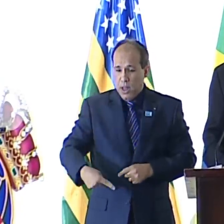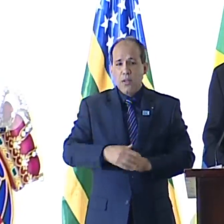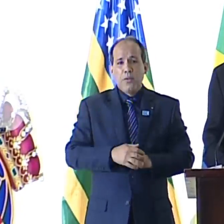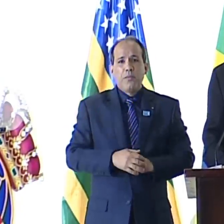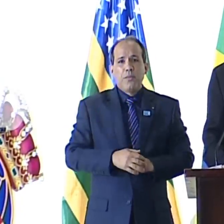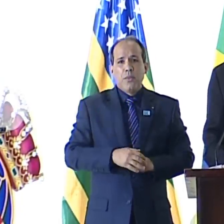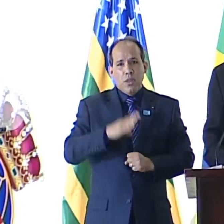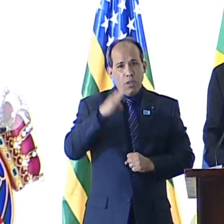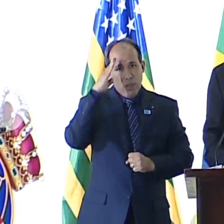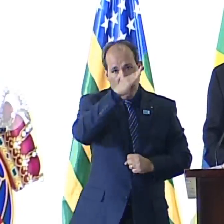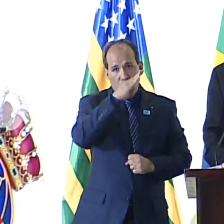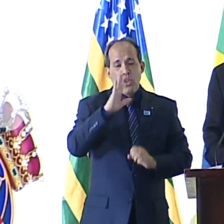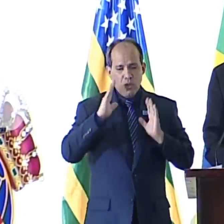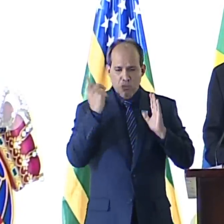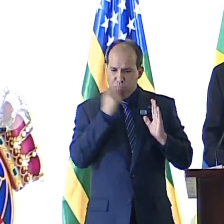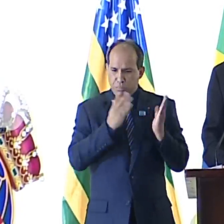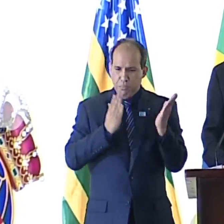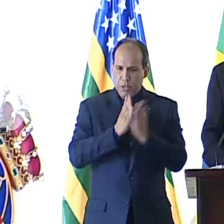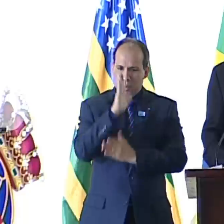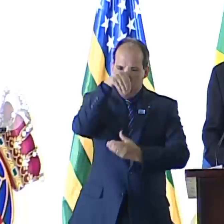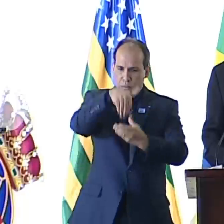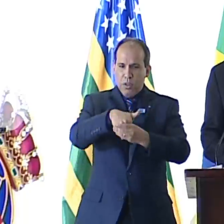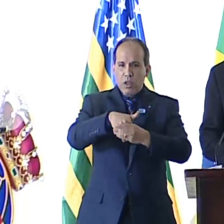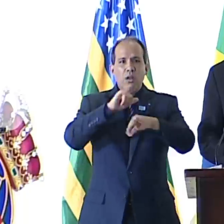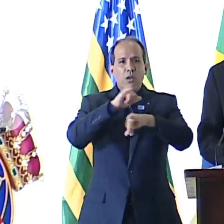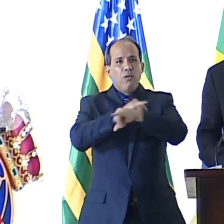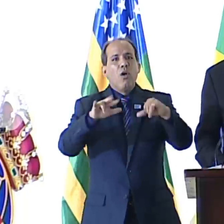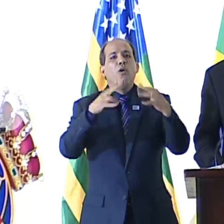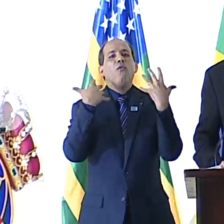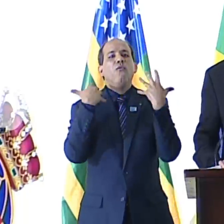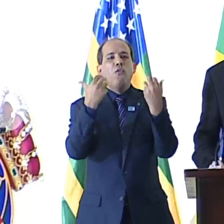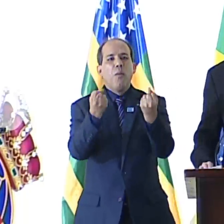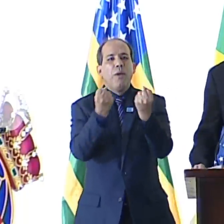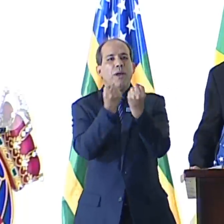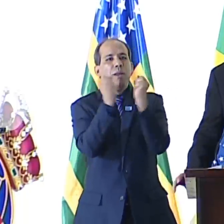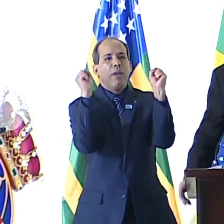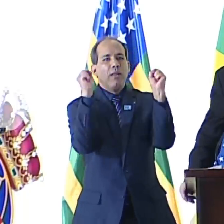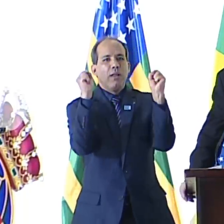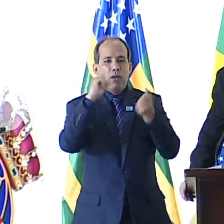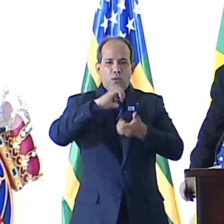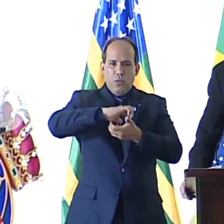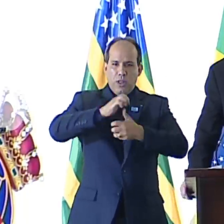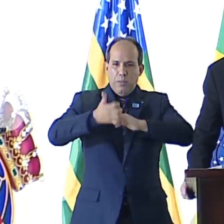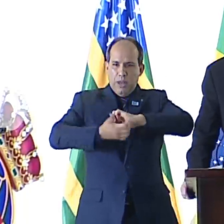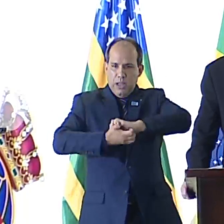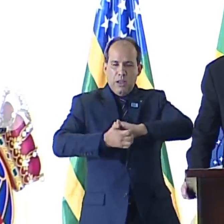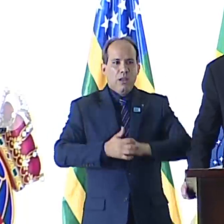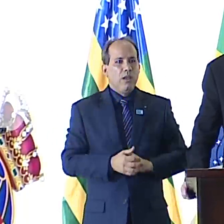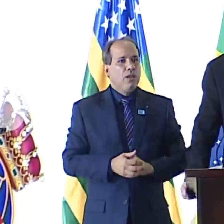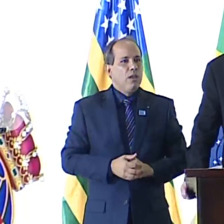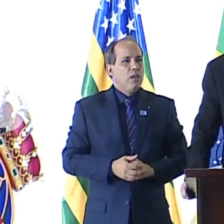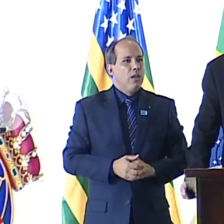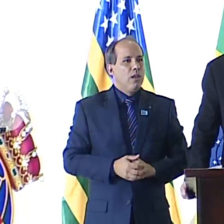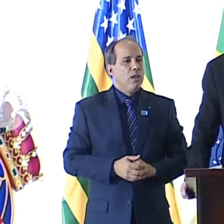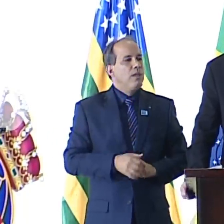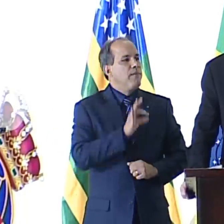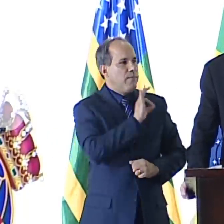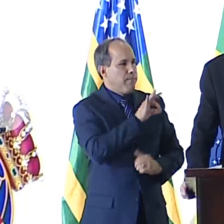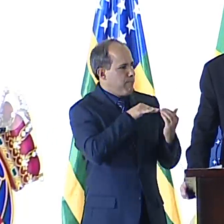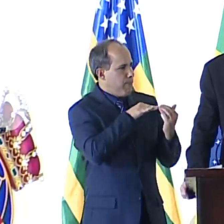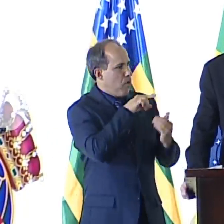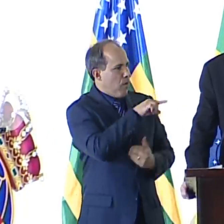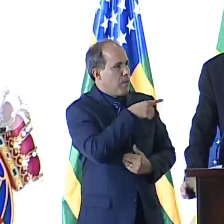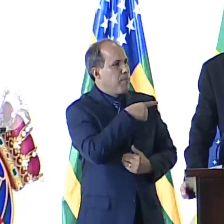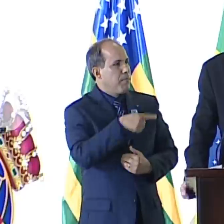Bolsonaro, então recém-eleito, proclamava. Vamos libertar o Itamaraty. E era disso que nós precisávamos, senhor presidente,